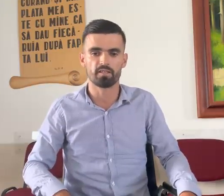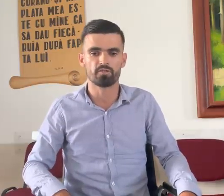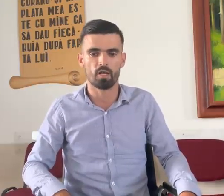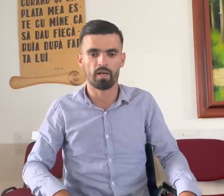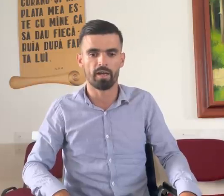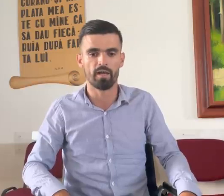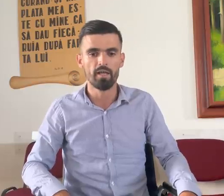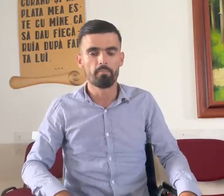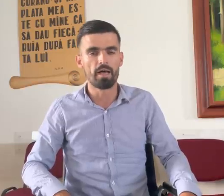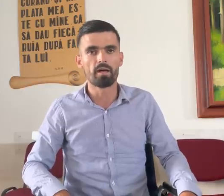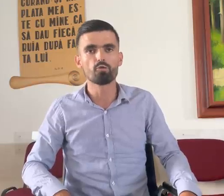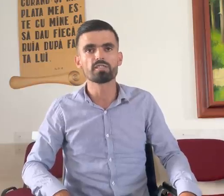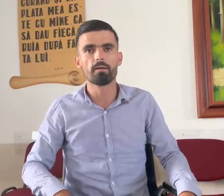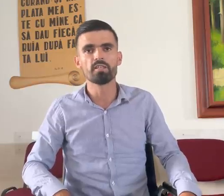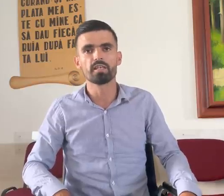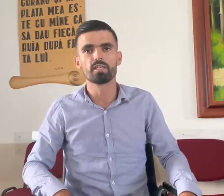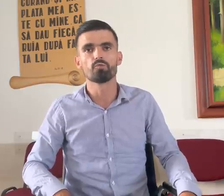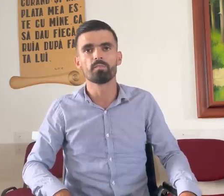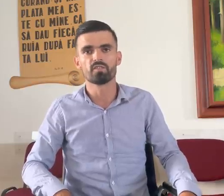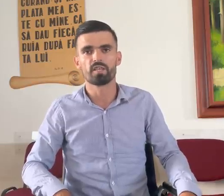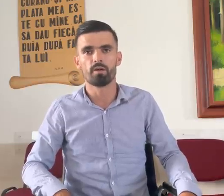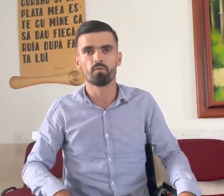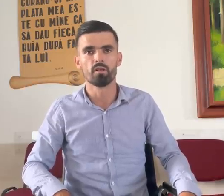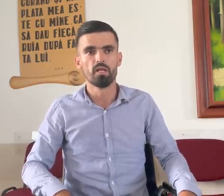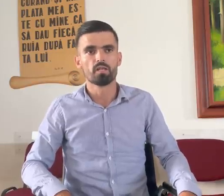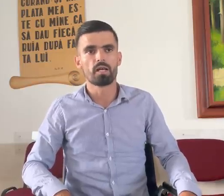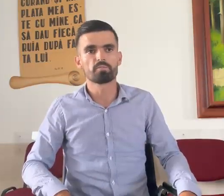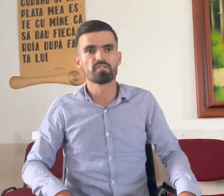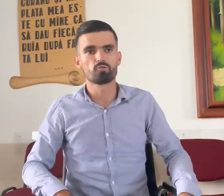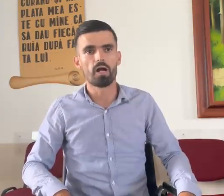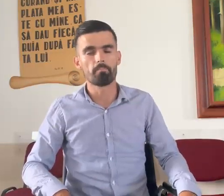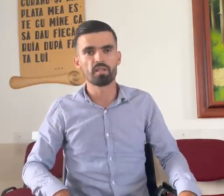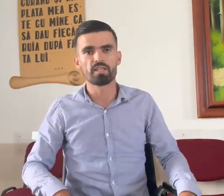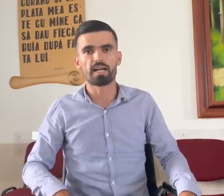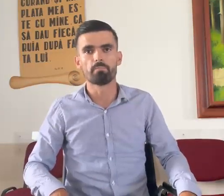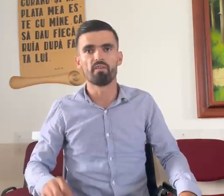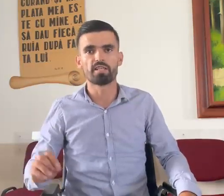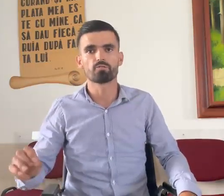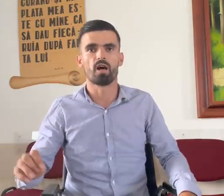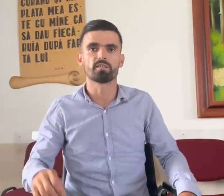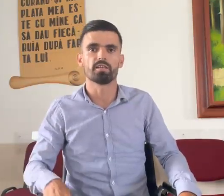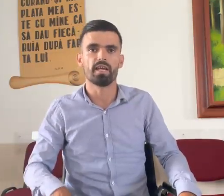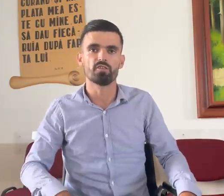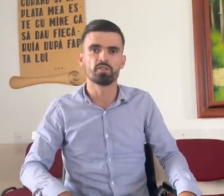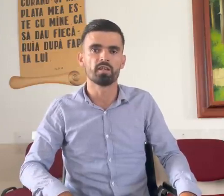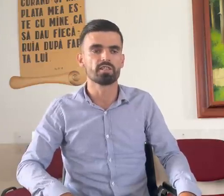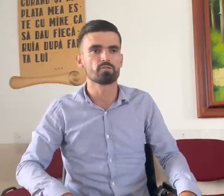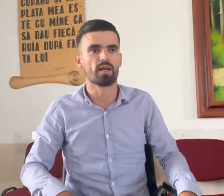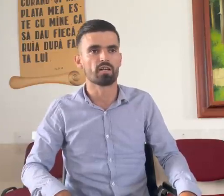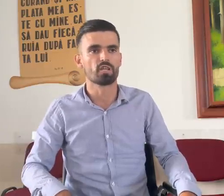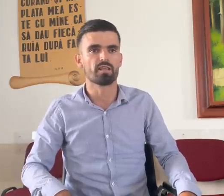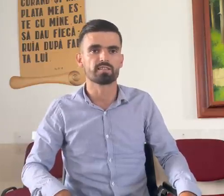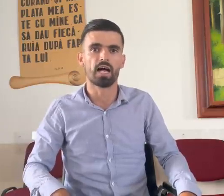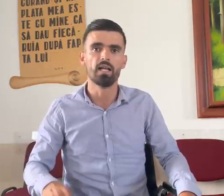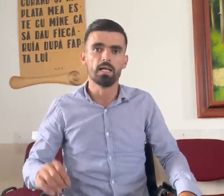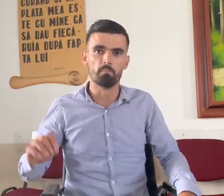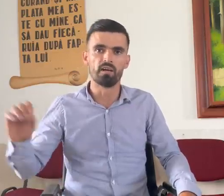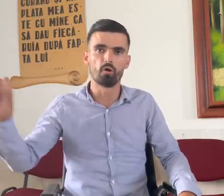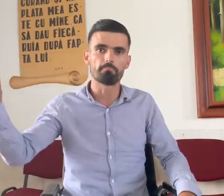închisoare. Mi-am adus aminte de Dumnezeu și am zis, Doamne, dacă mă vei scoate de aici, din închisoarea aceasta, mă voi